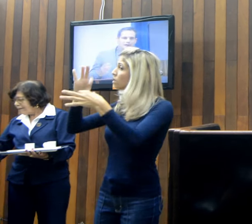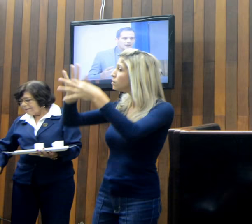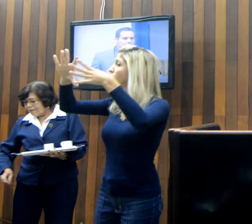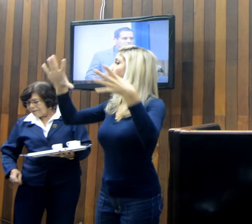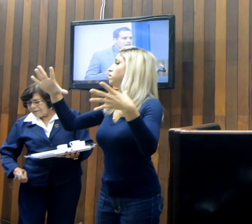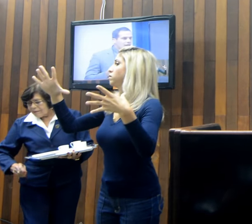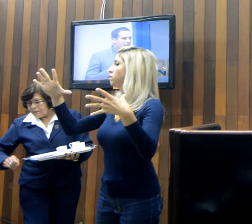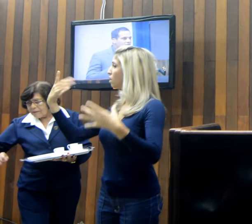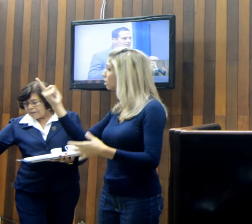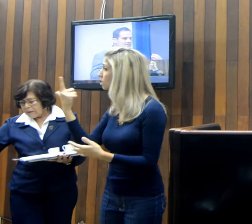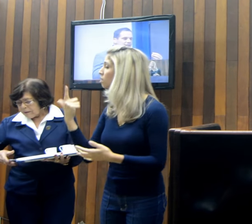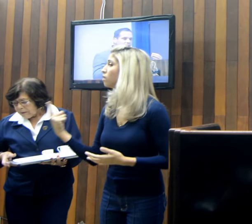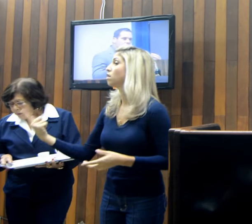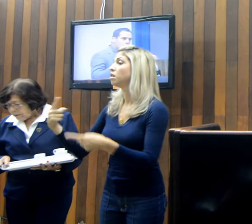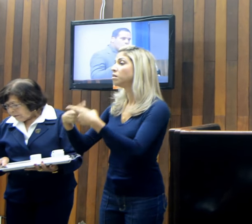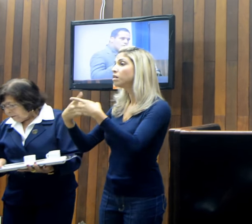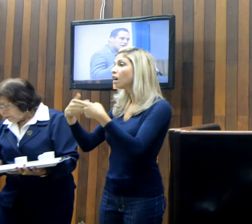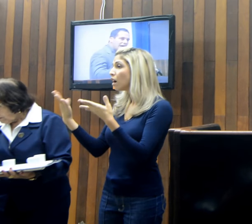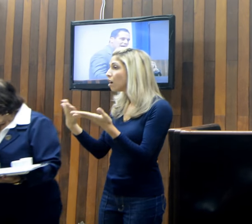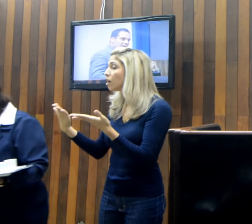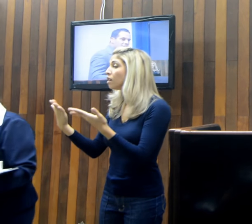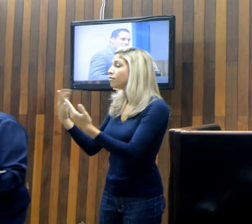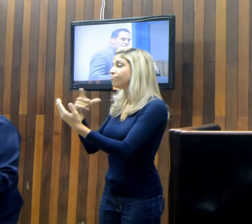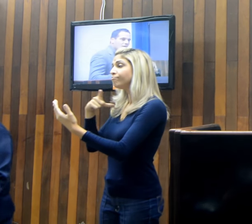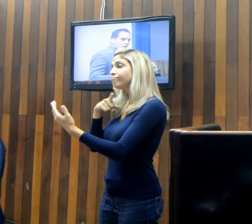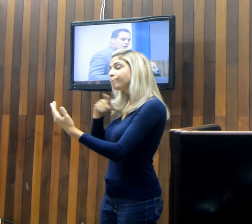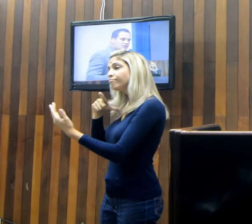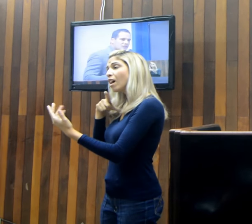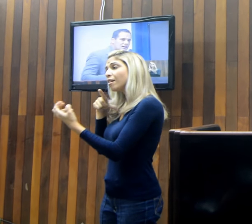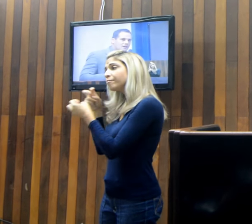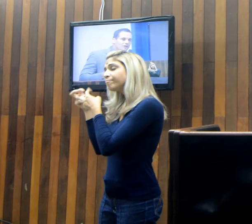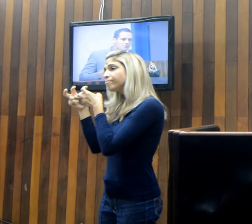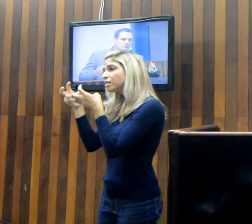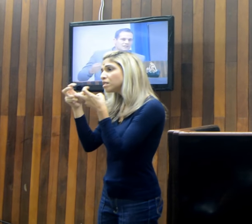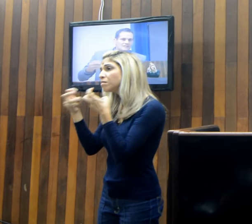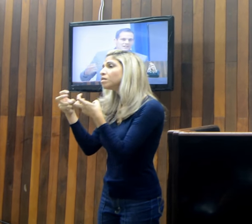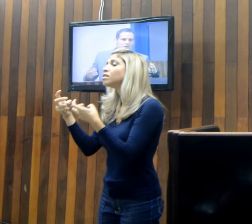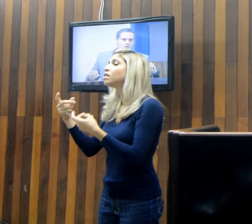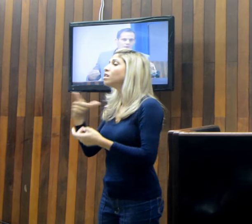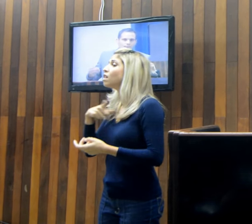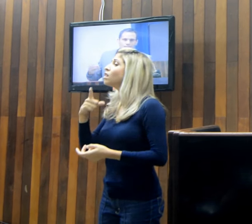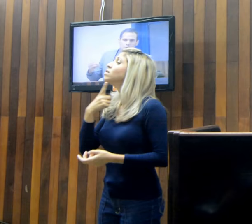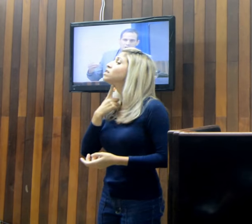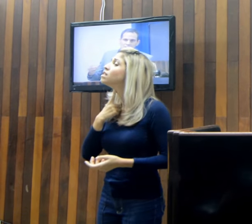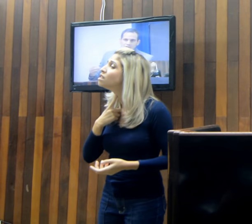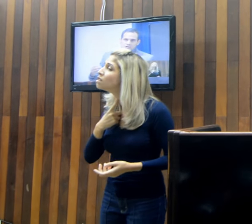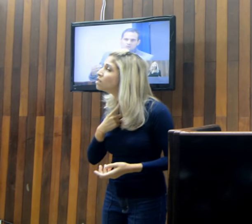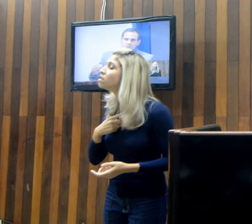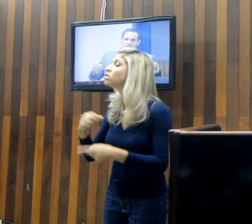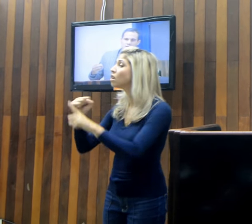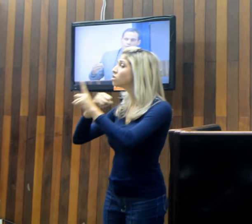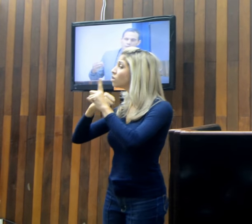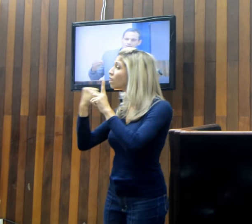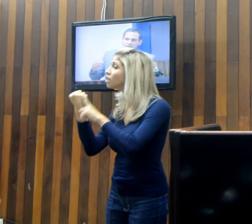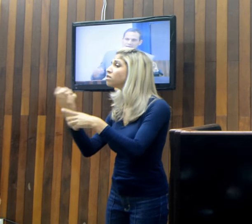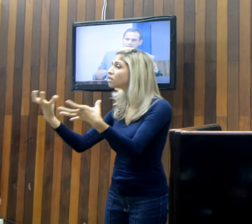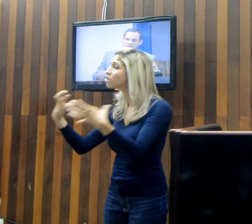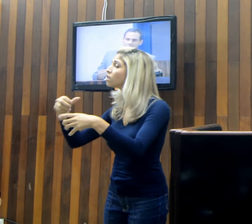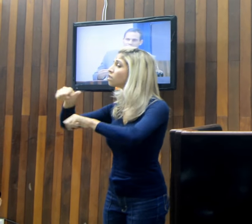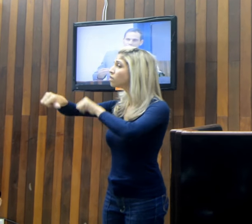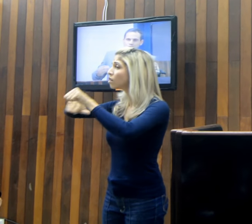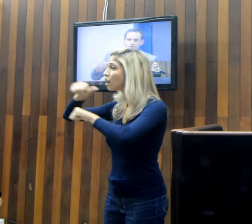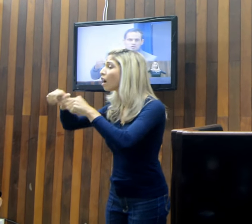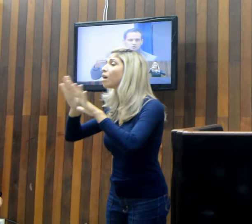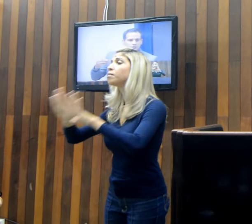acompanhando é o desejo popular contra o desejo político de poder,